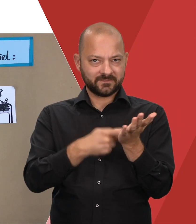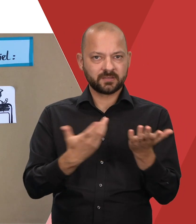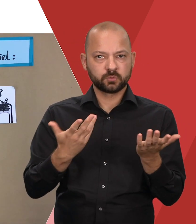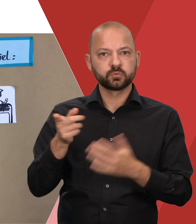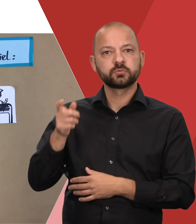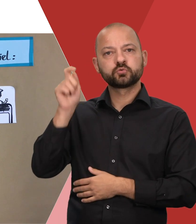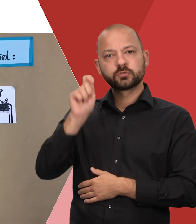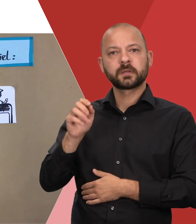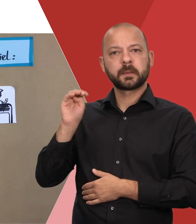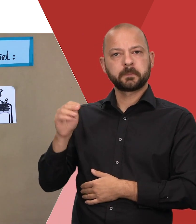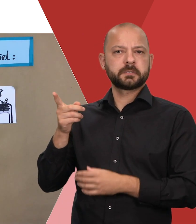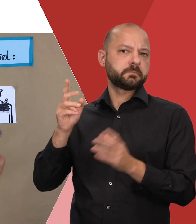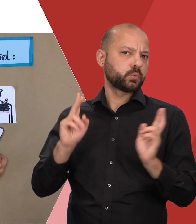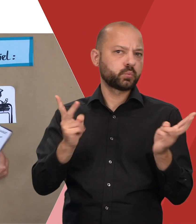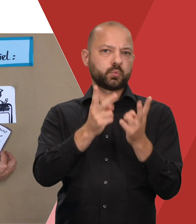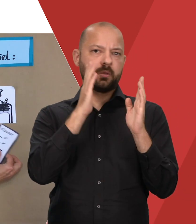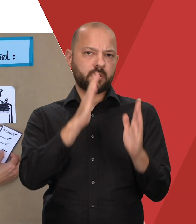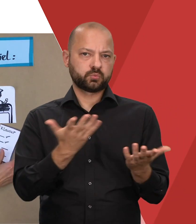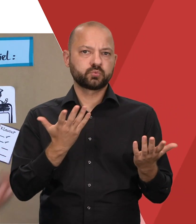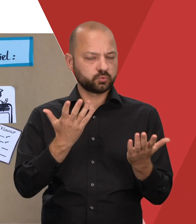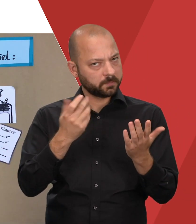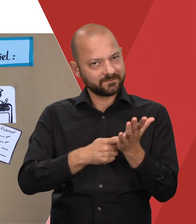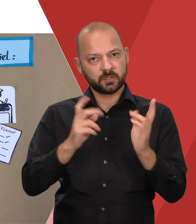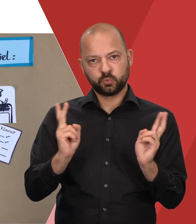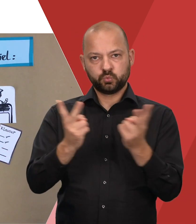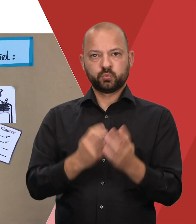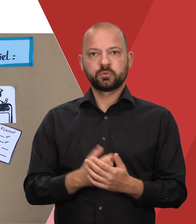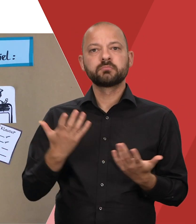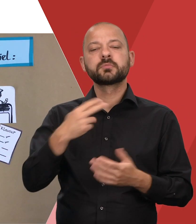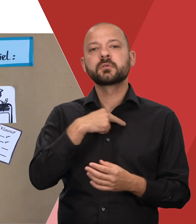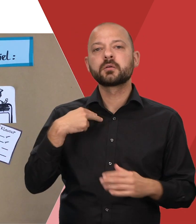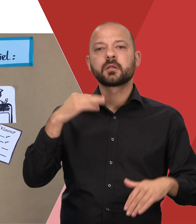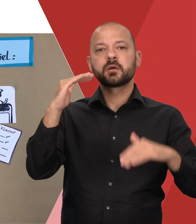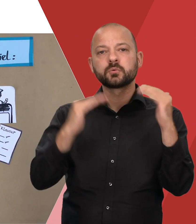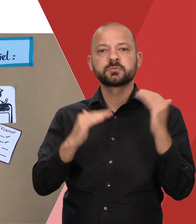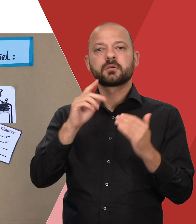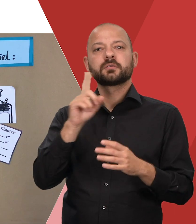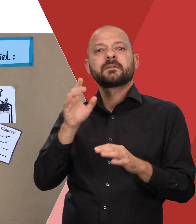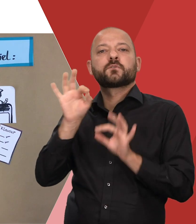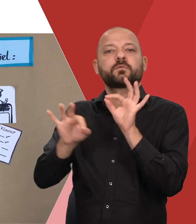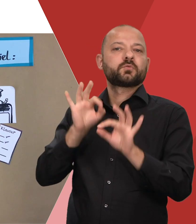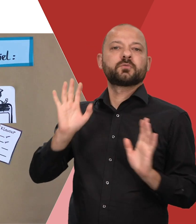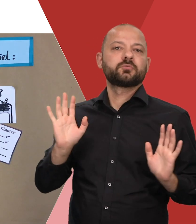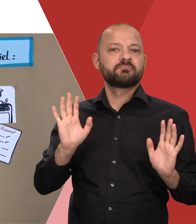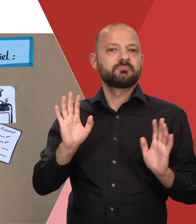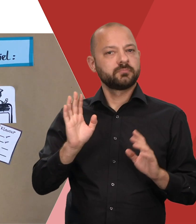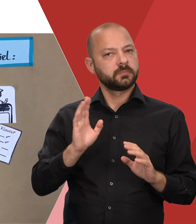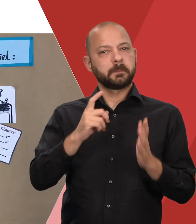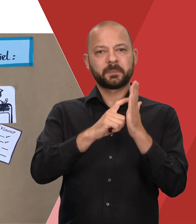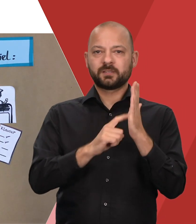und wird bewertet wie alle anderen auch. Ein Nachteilsausgleich ist also keine Bevorzugung, sondern sorgt für gleiche